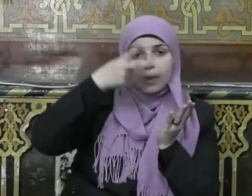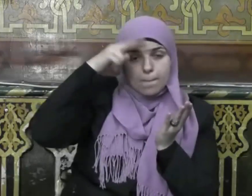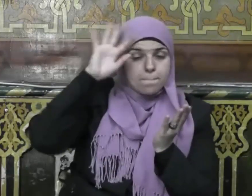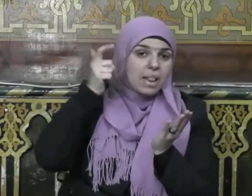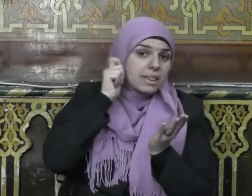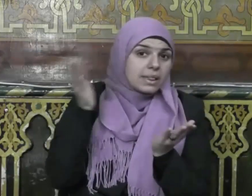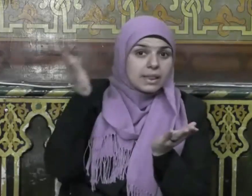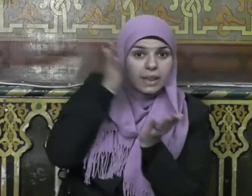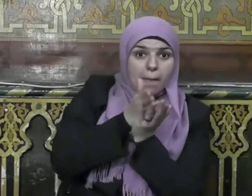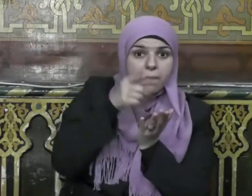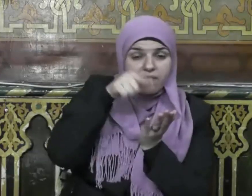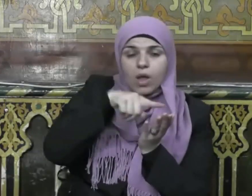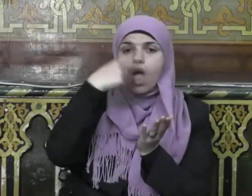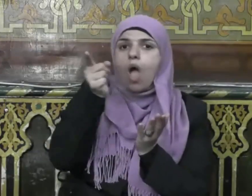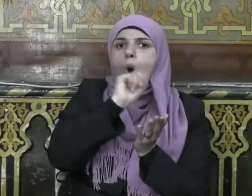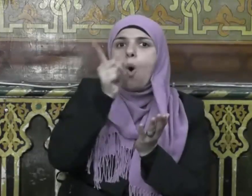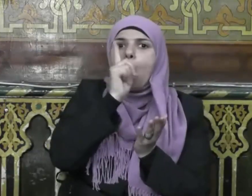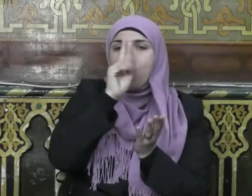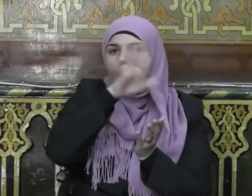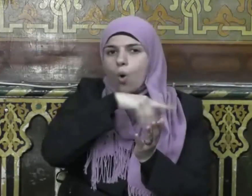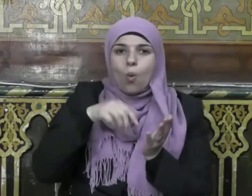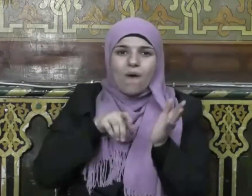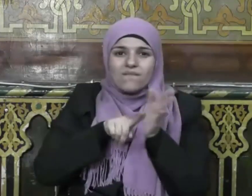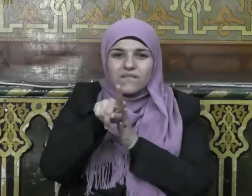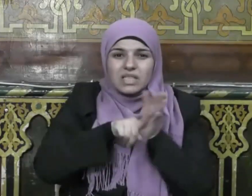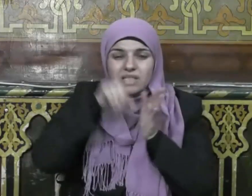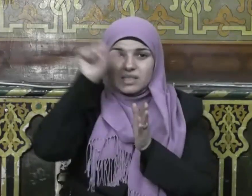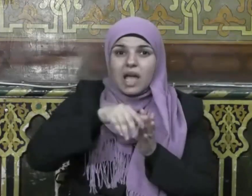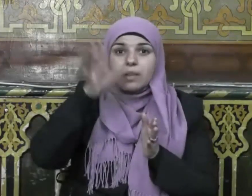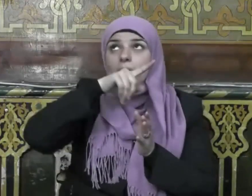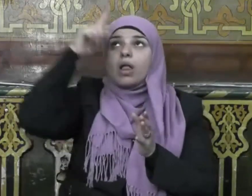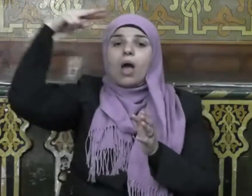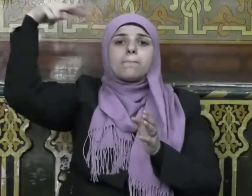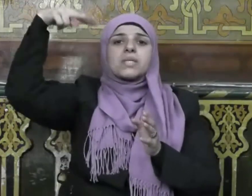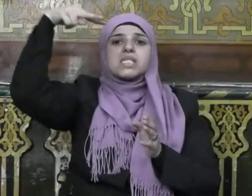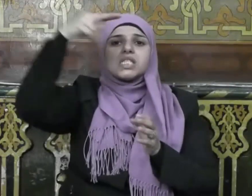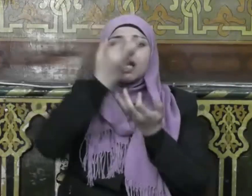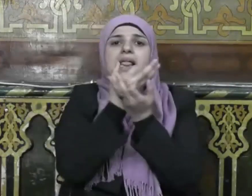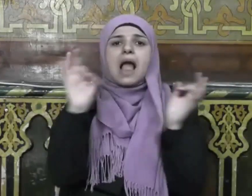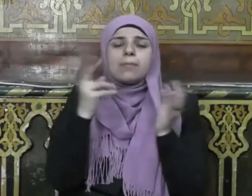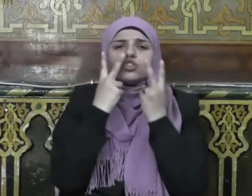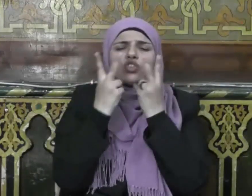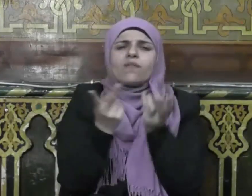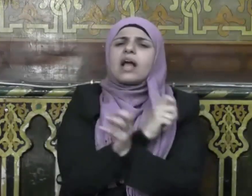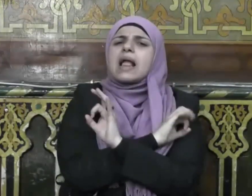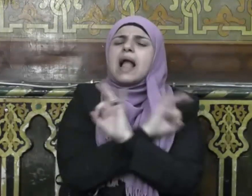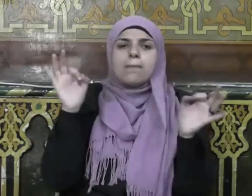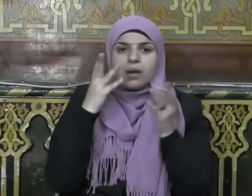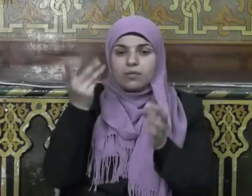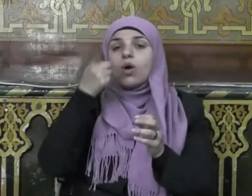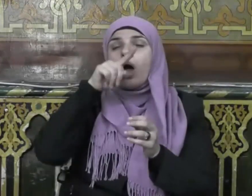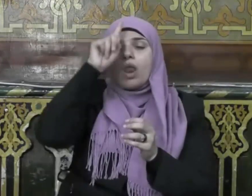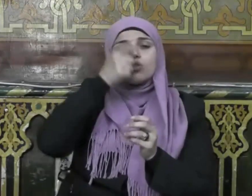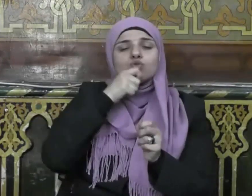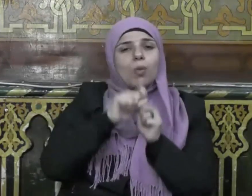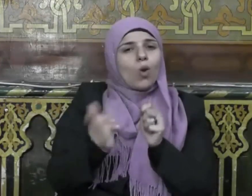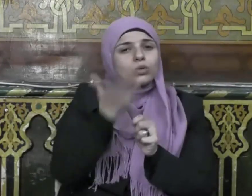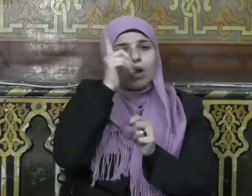معك ولا تطغوا إنه بما تعملون بصير ويقول جل شأنه ألم تر